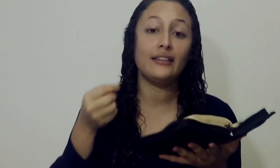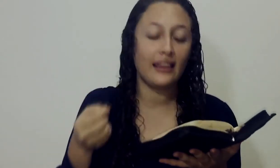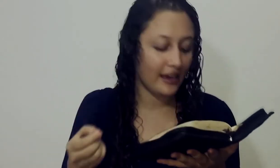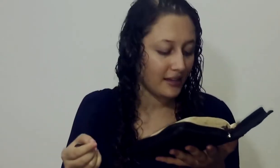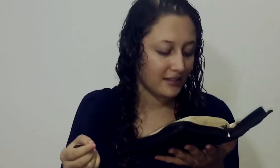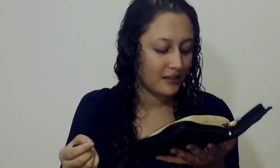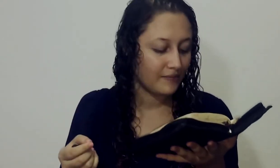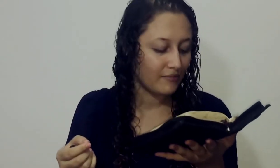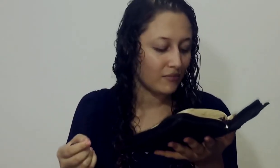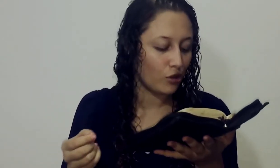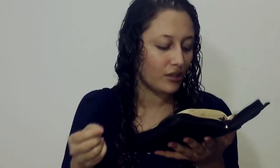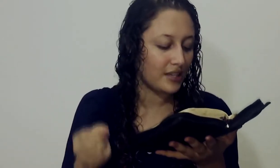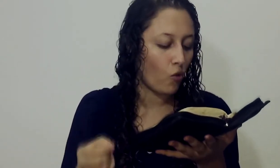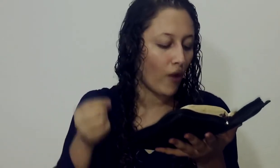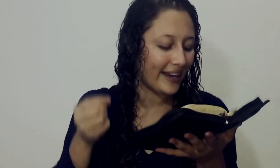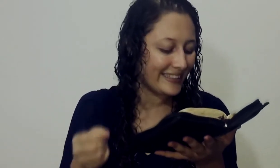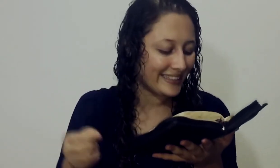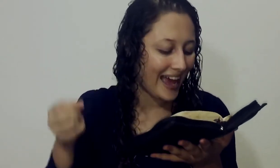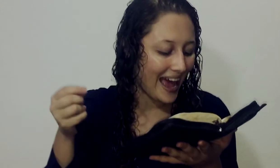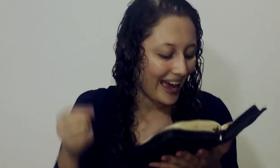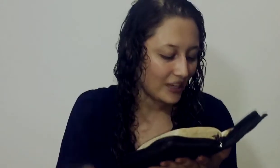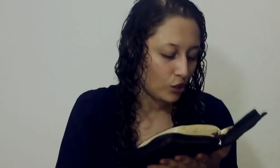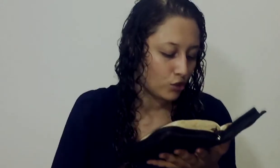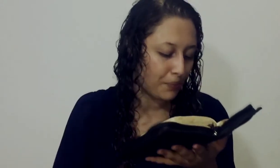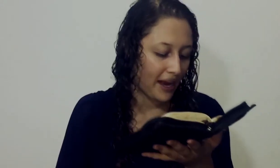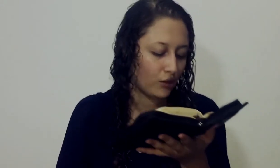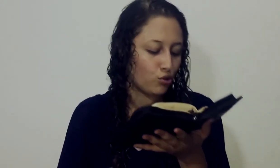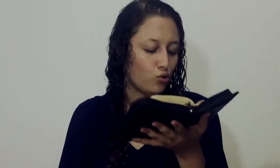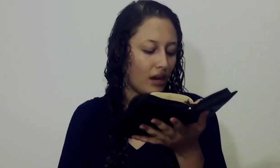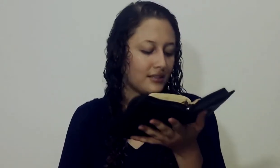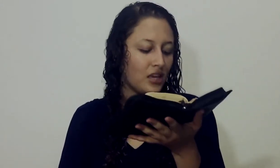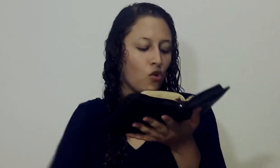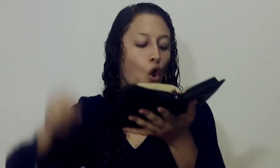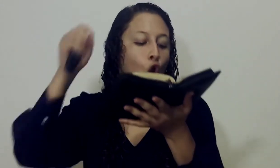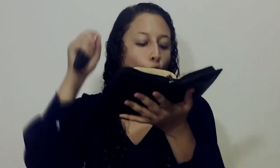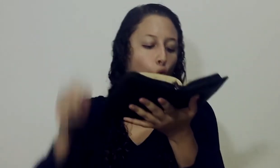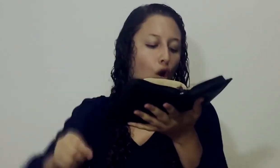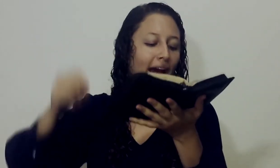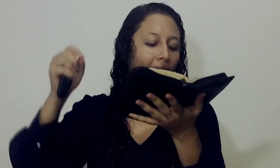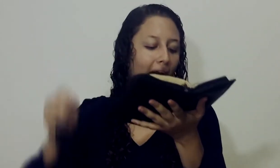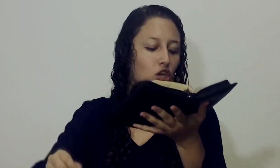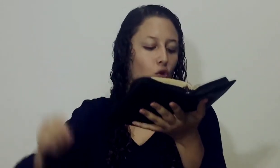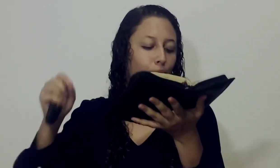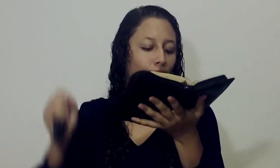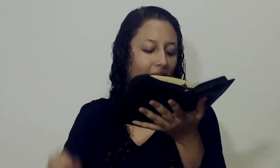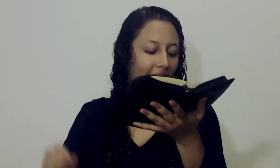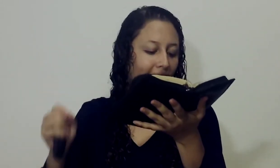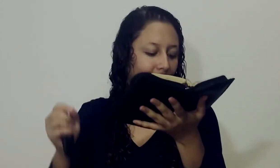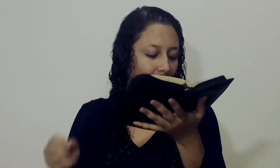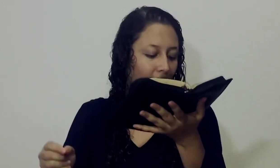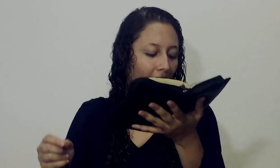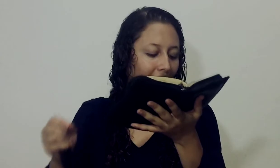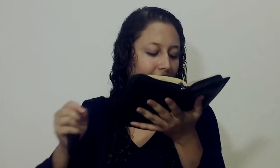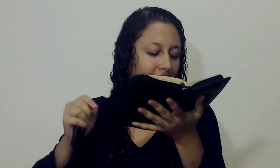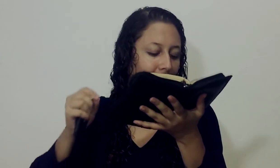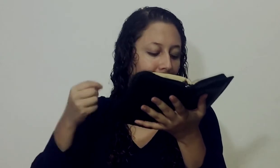40 días No Dice 40 años Pagando su castigo Un año Por cada